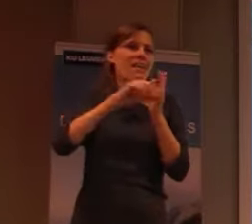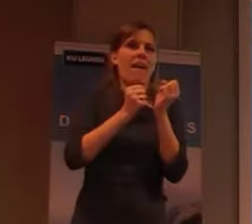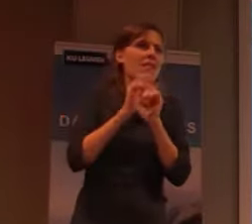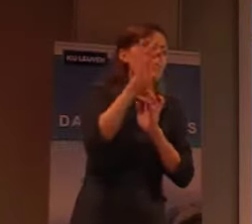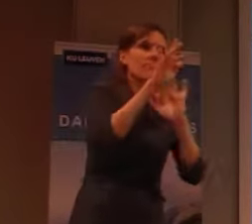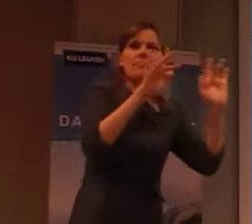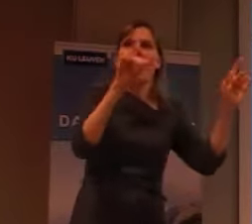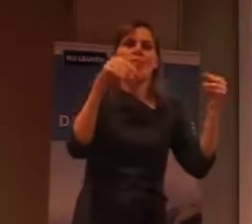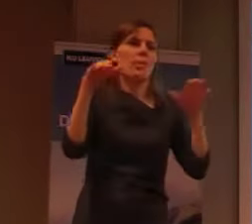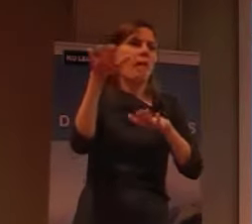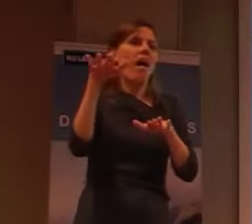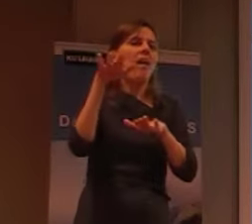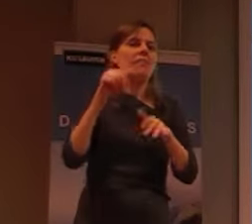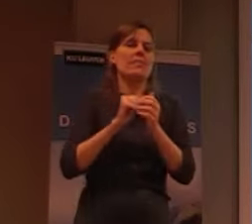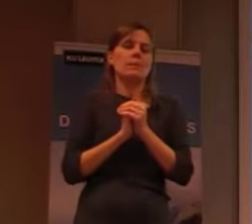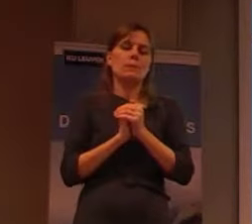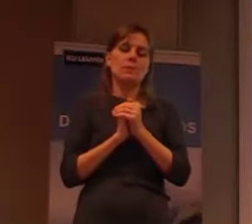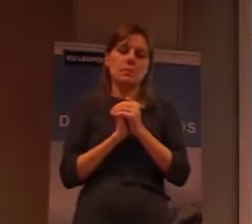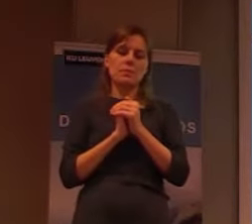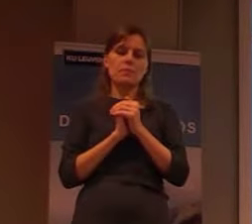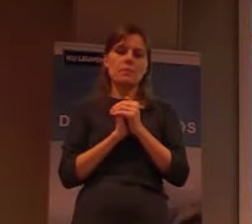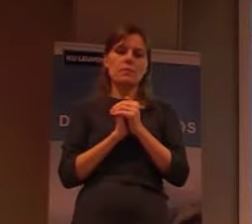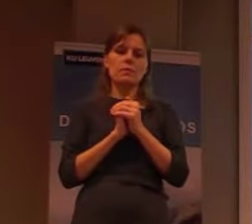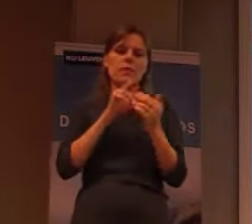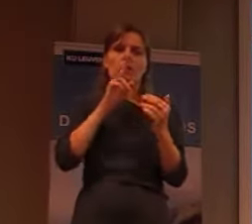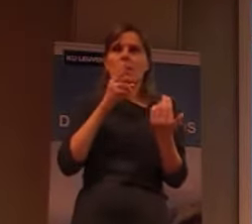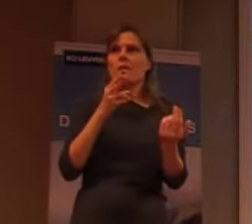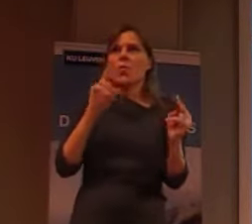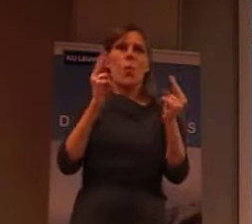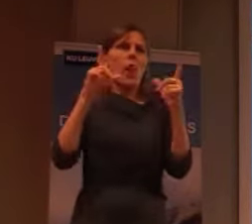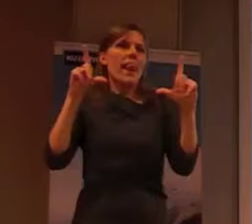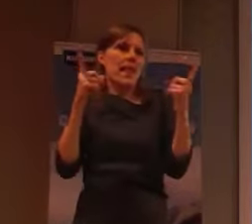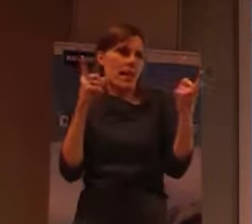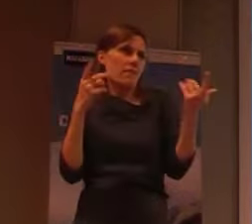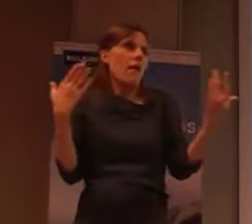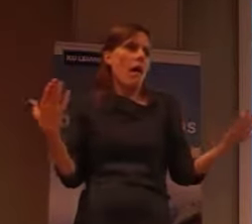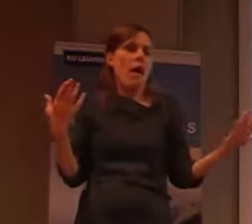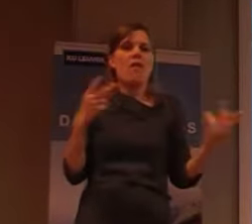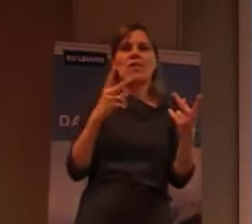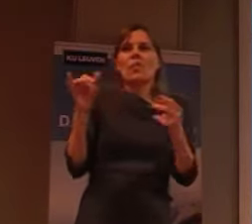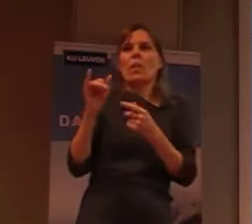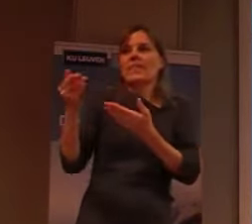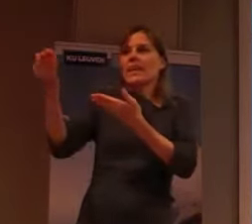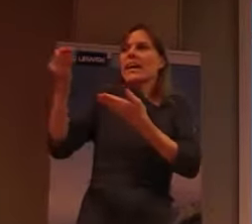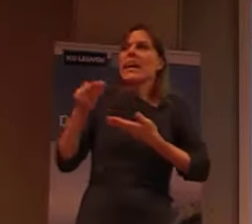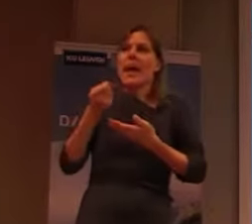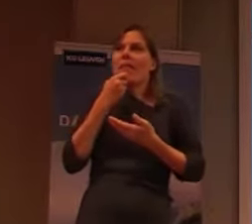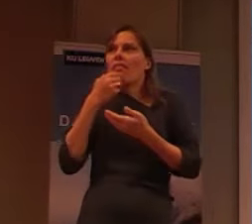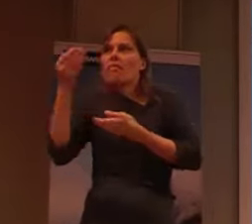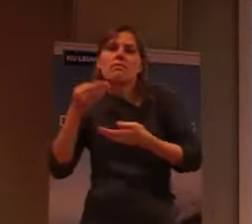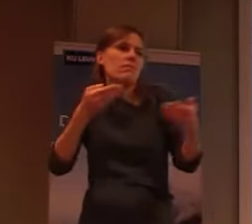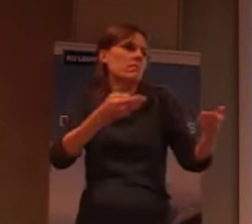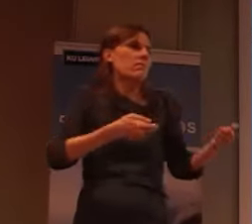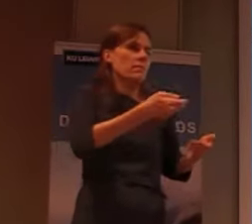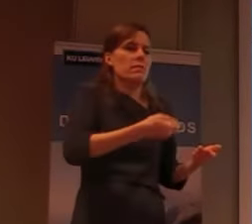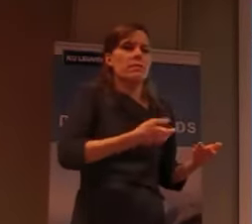ze leven voor een groot stuk, door hetgeen dat ze krijgen, en door te kunnen, wat kunnen we ons leven,